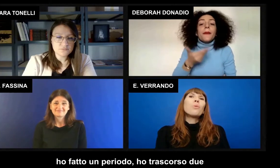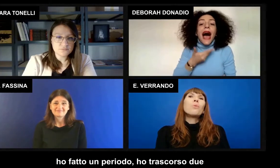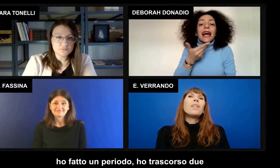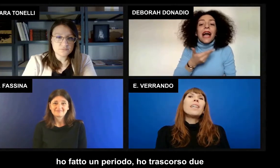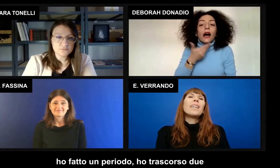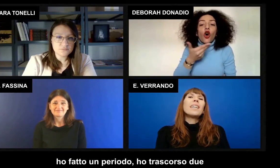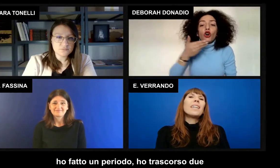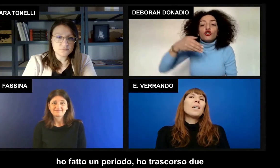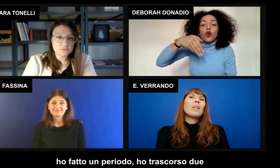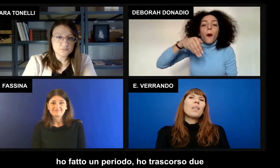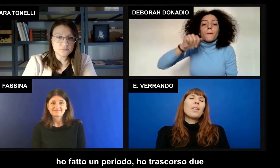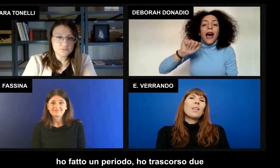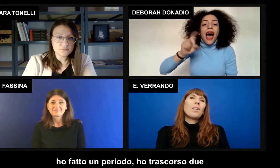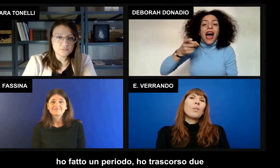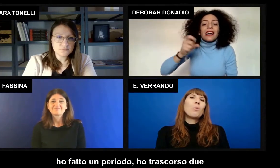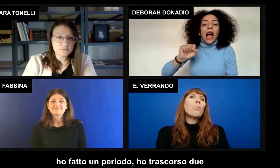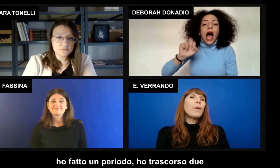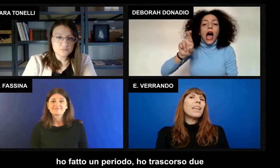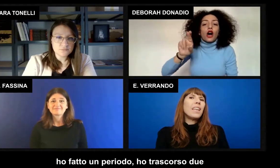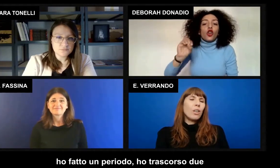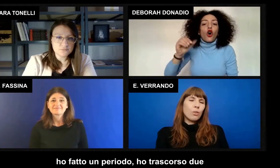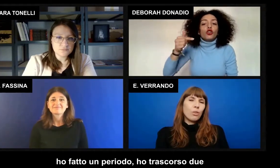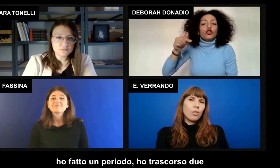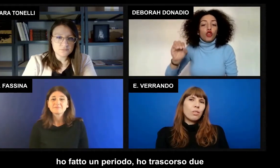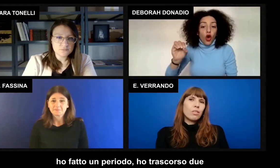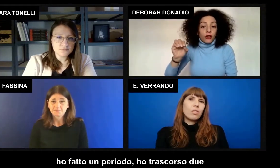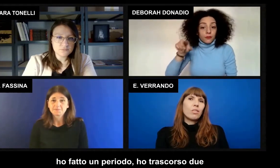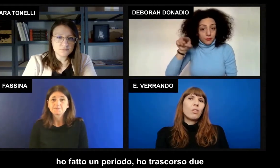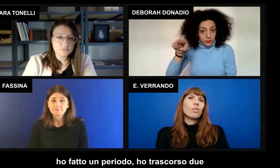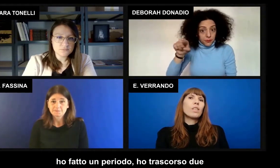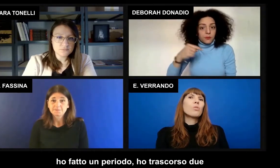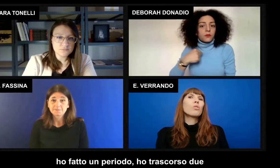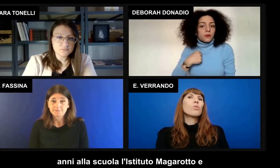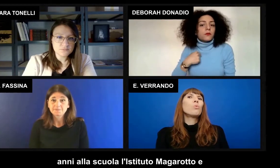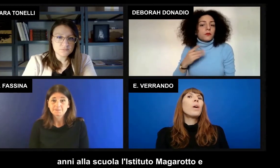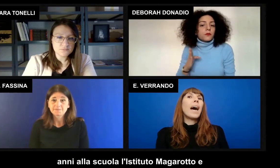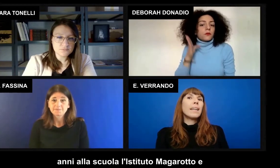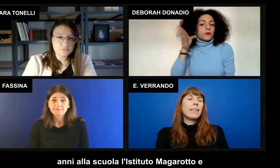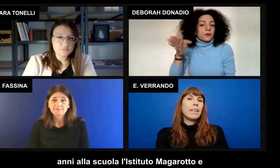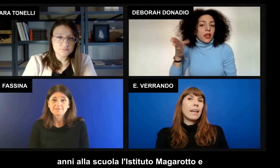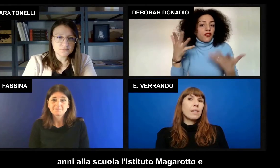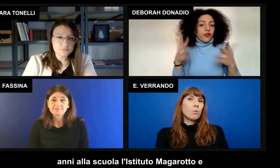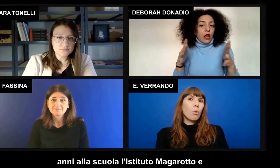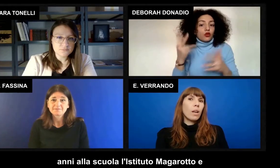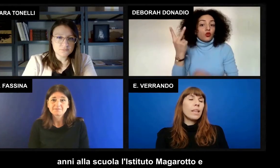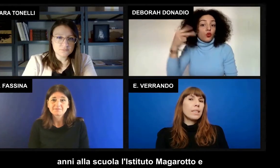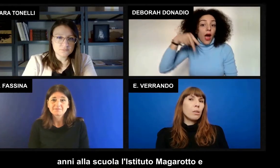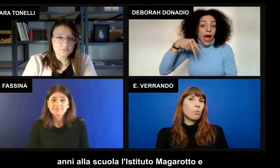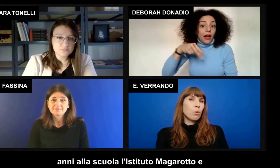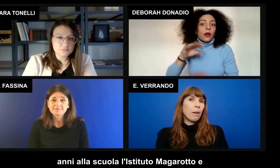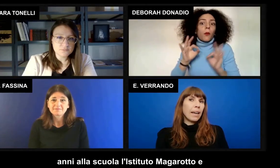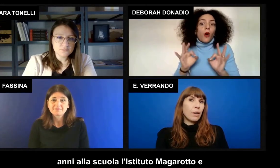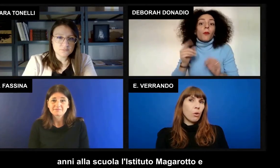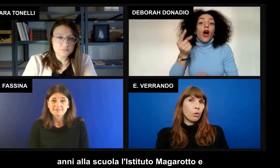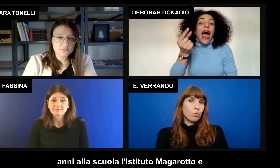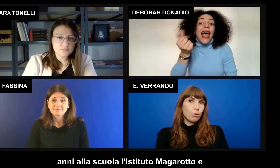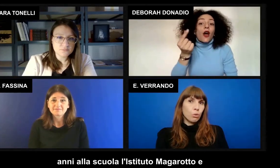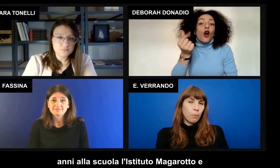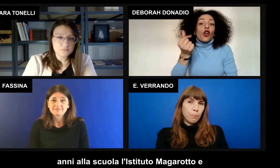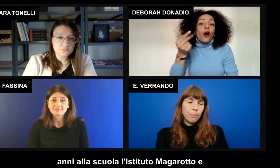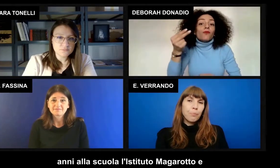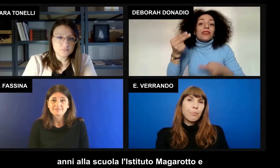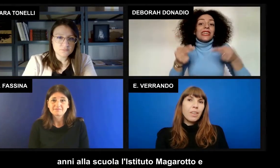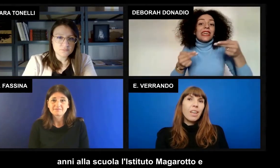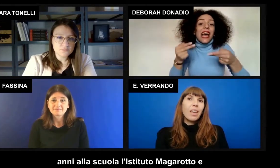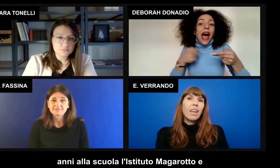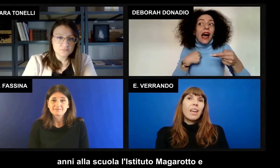fatto un periodo, ho trascorso due anni alla scuola all'istituto Magarotto